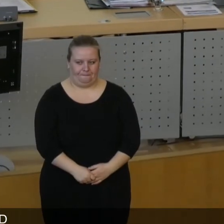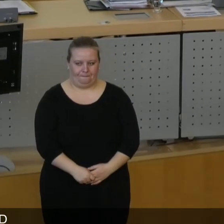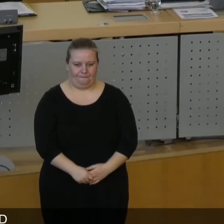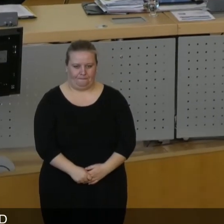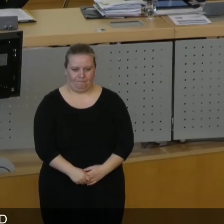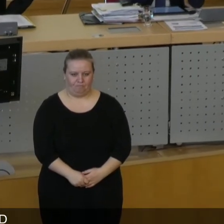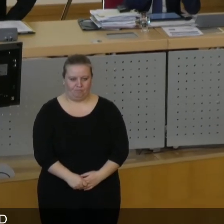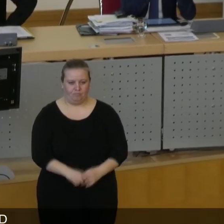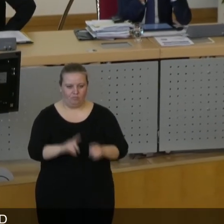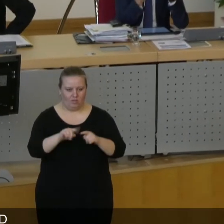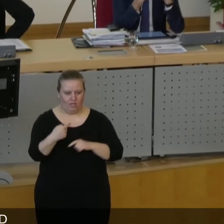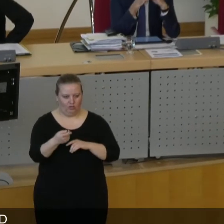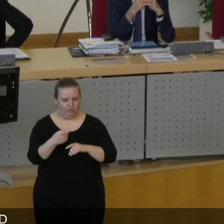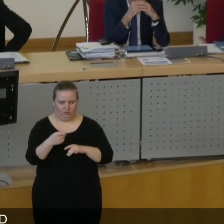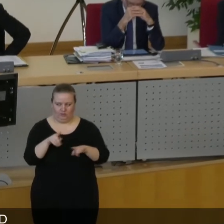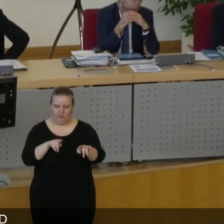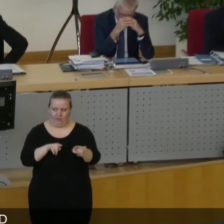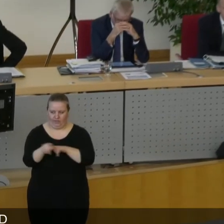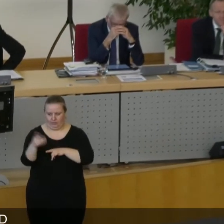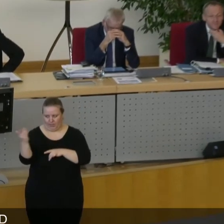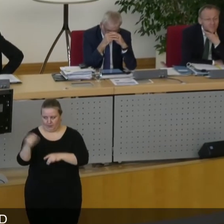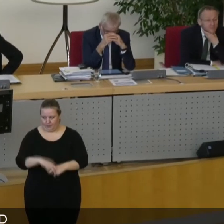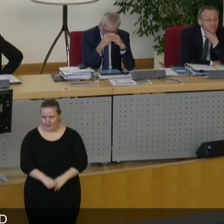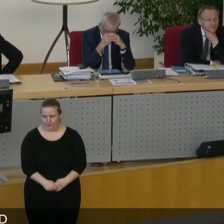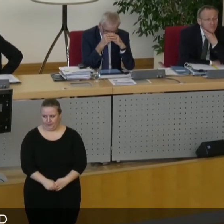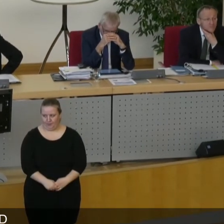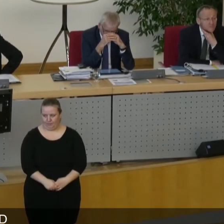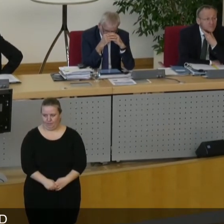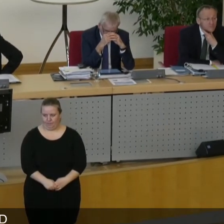Als nächstes ist die FDP-Fraktion an der Reihe, Herr Cornelius.